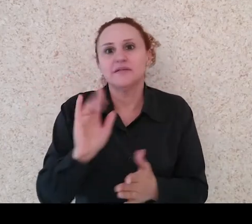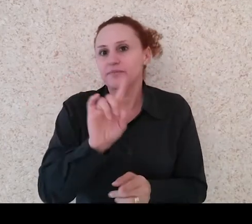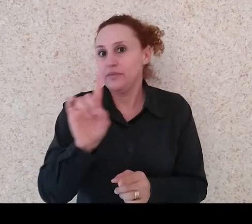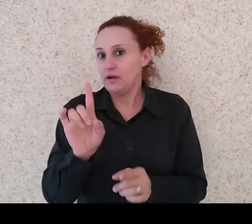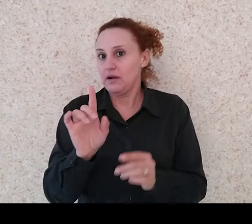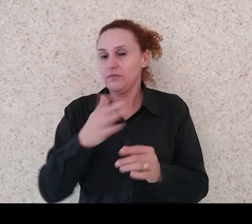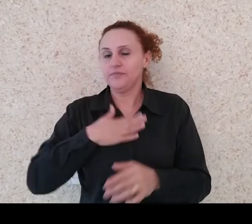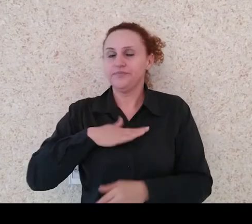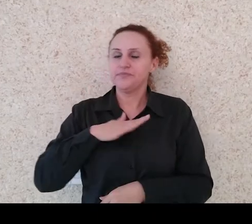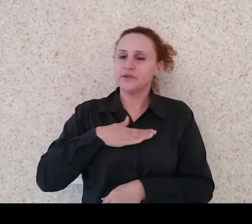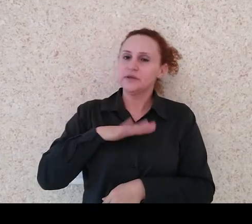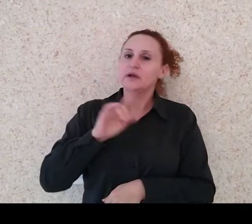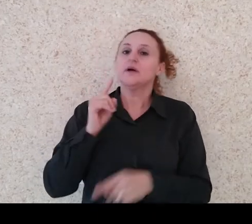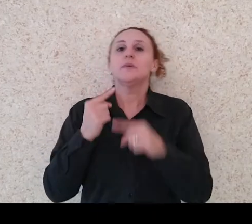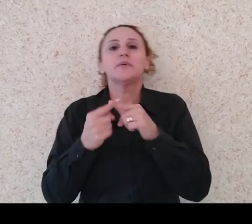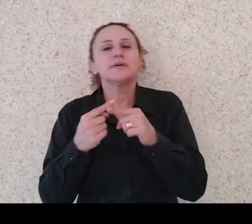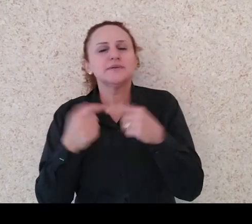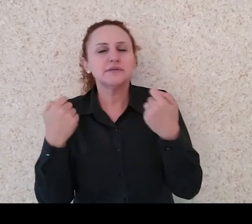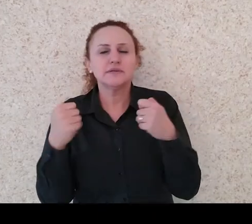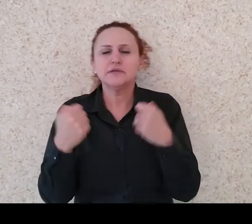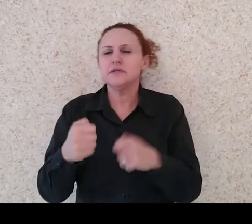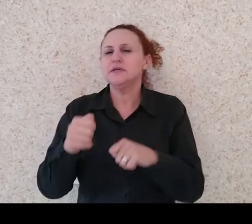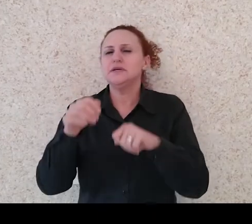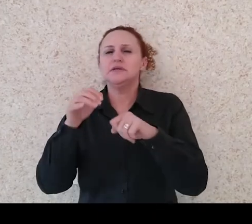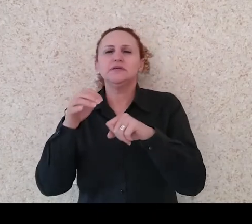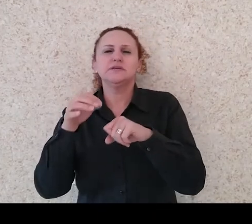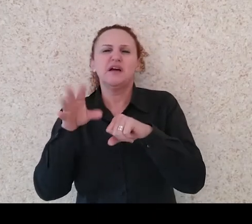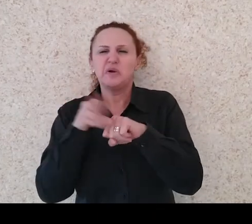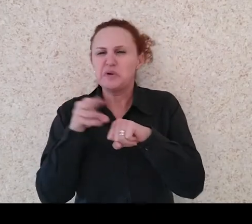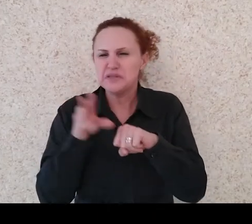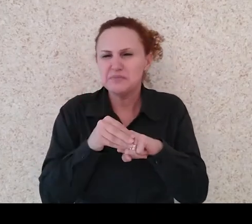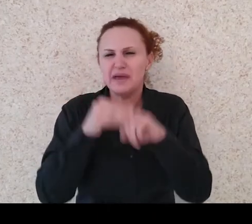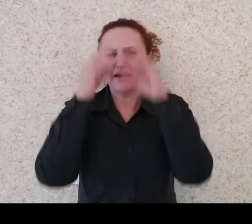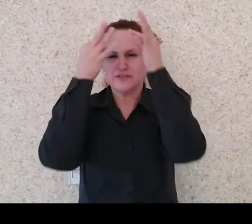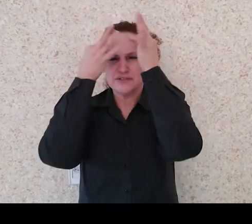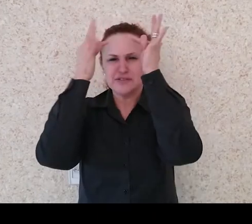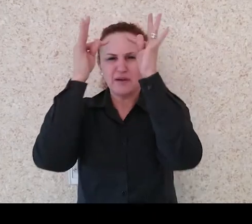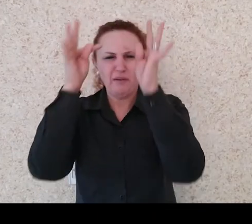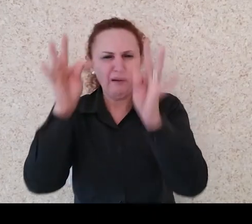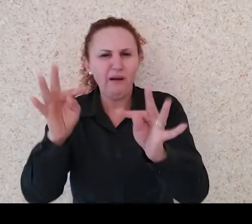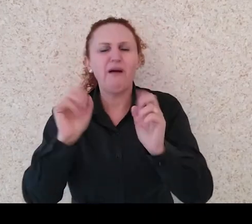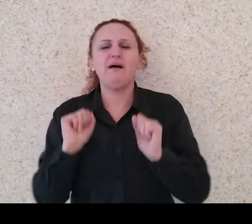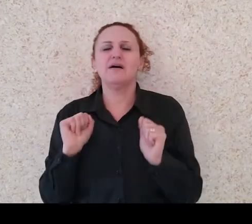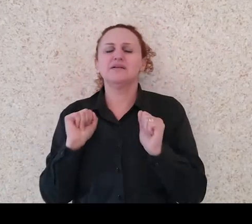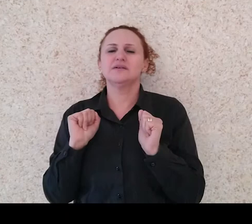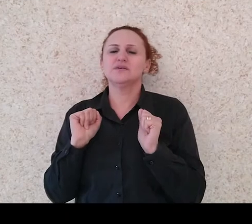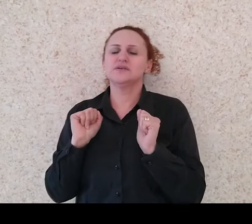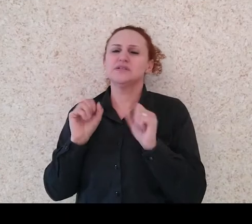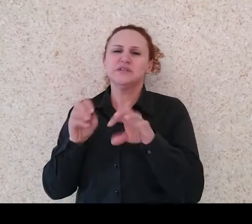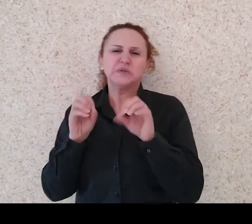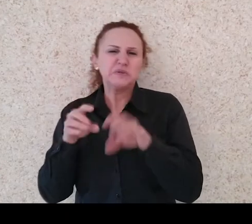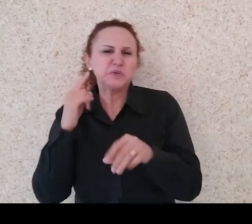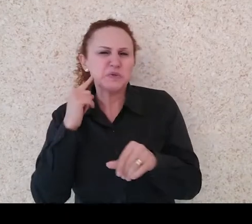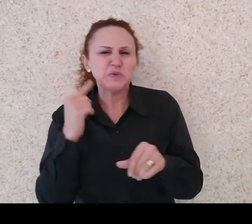mas conhecimentos teóricos, né? Sobre a história da educação de surdos, questões